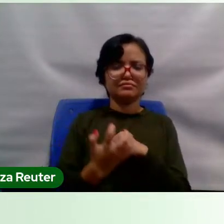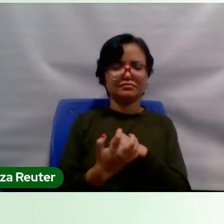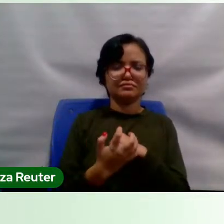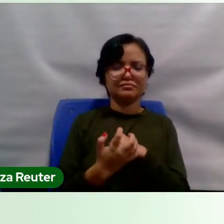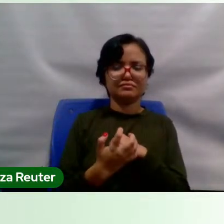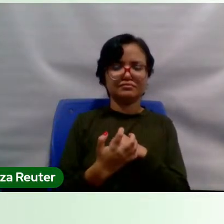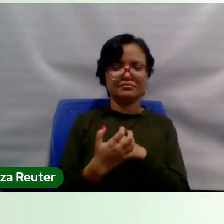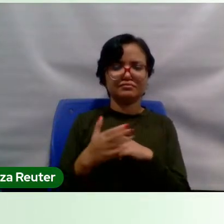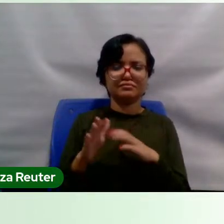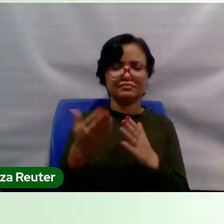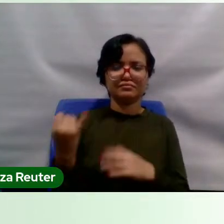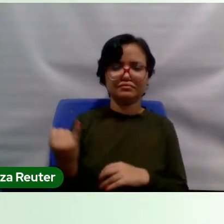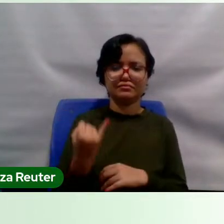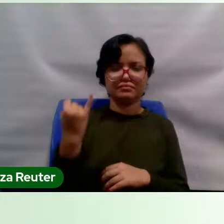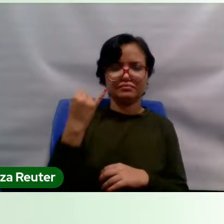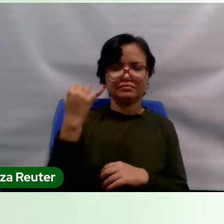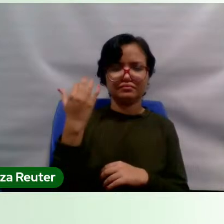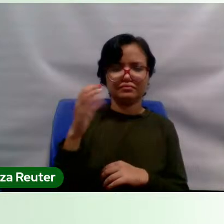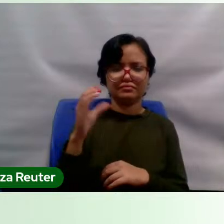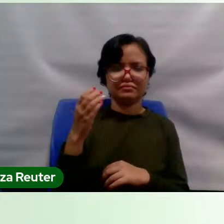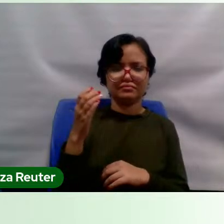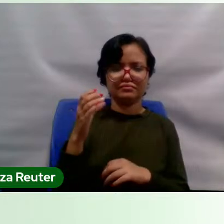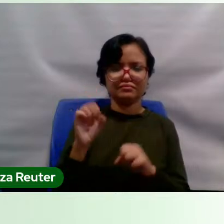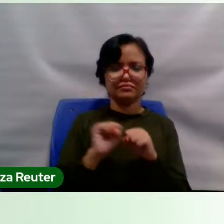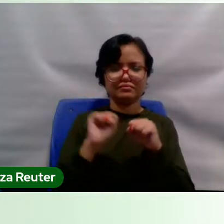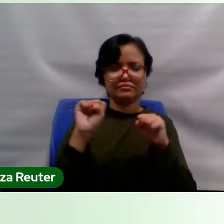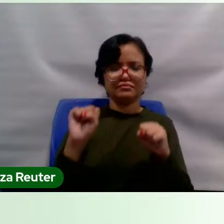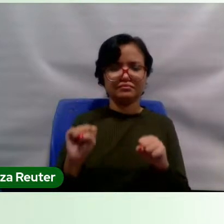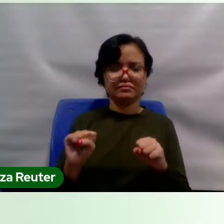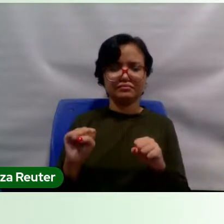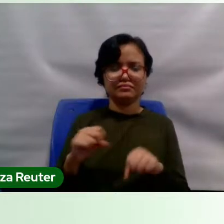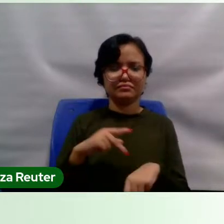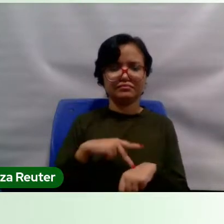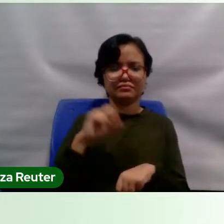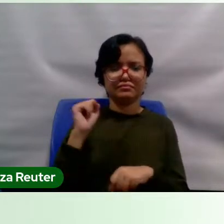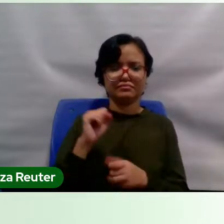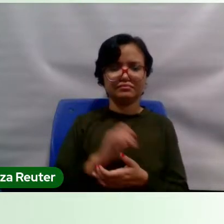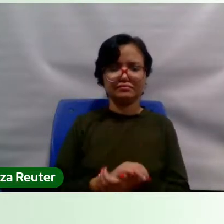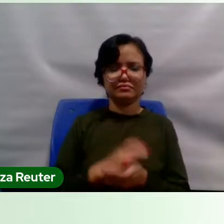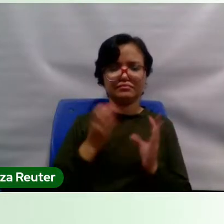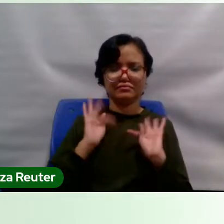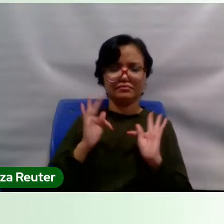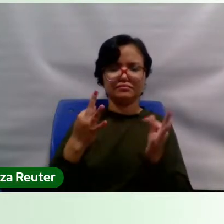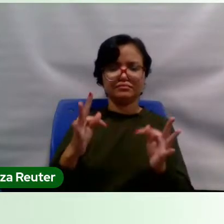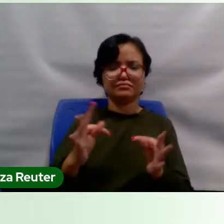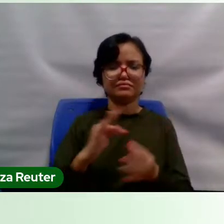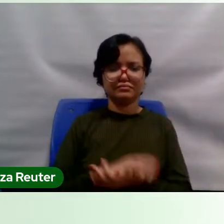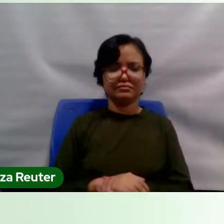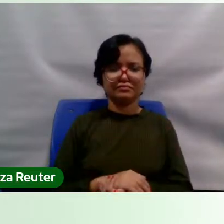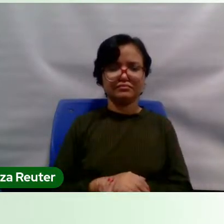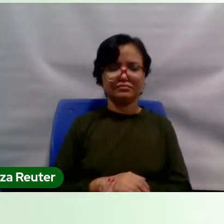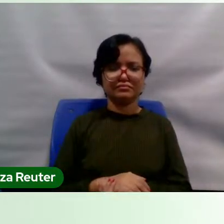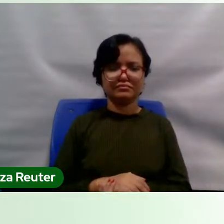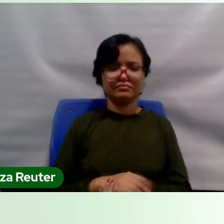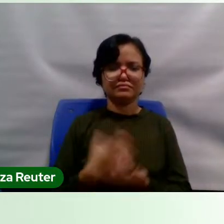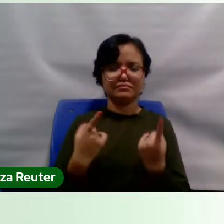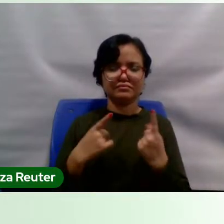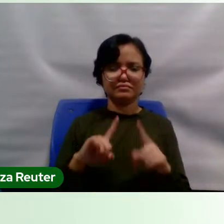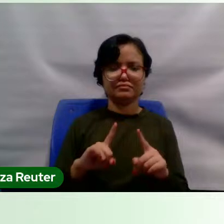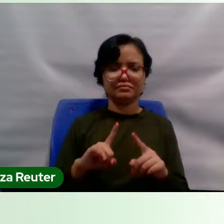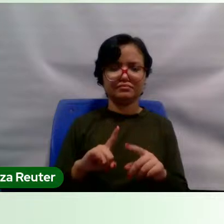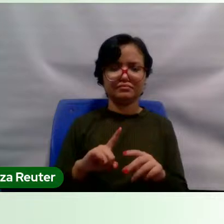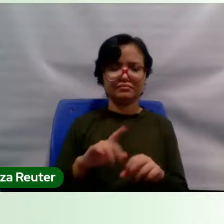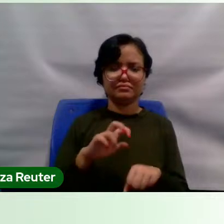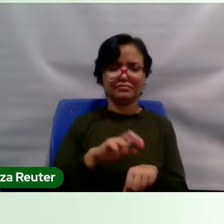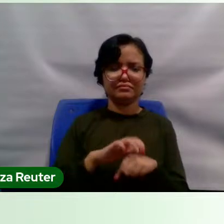importância da ciência, do sistema de pós-graduação e da tecnologia para enfrentar uma pandemia